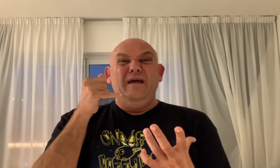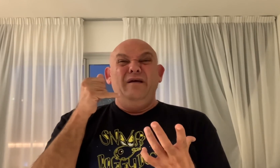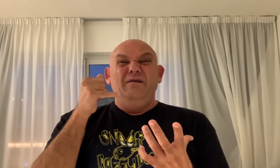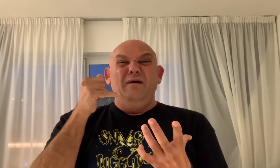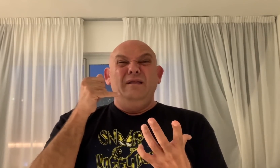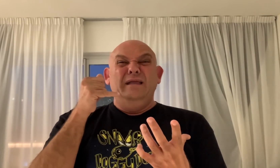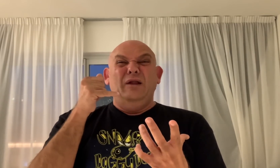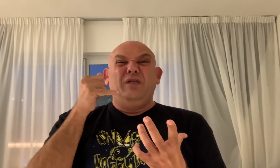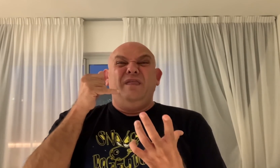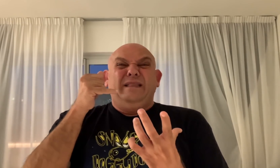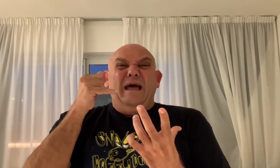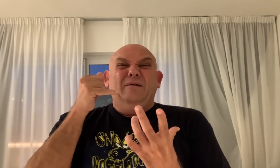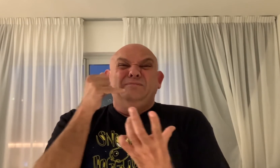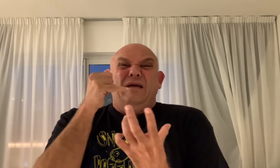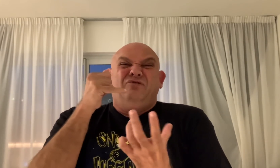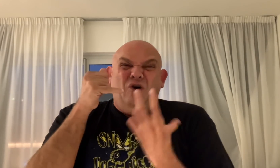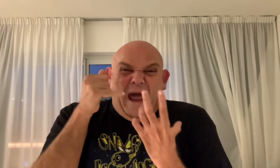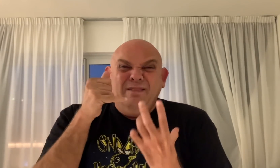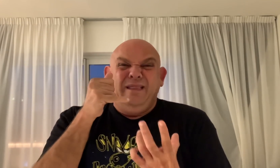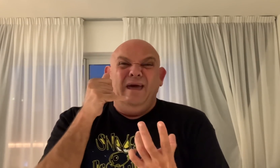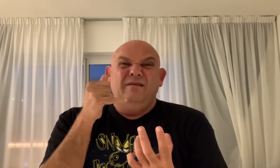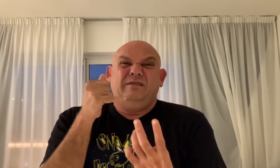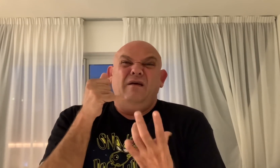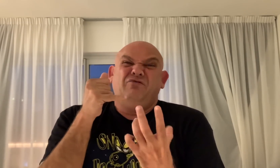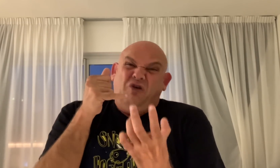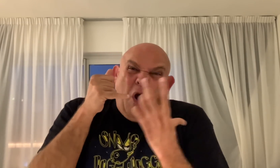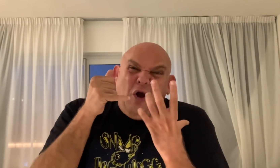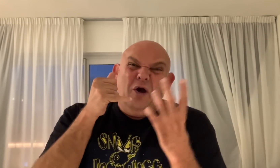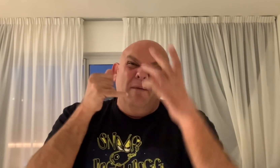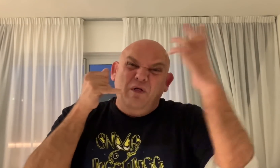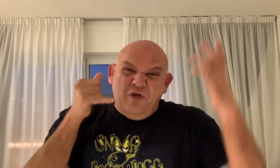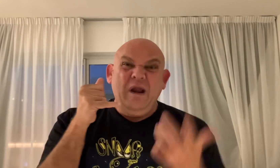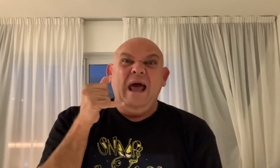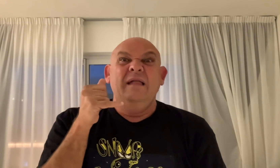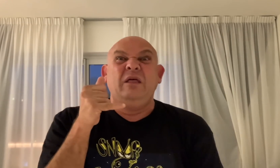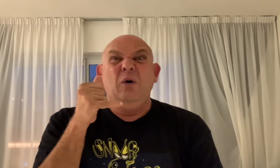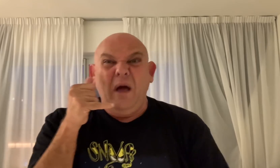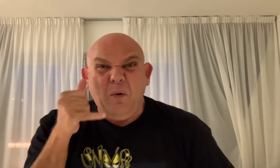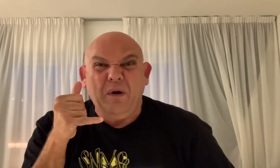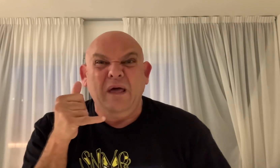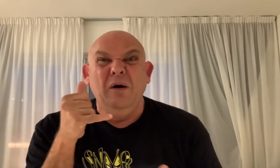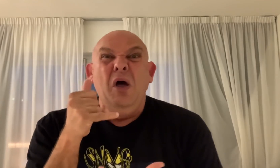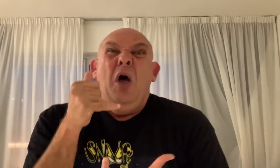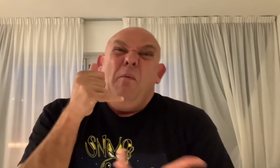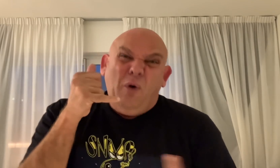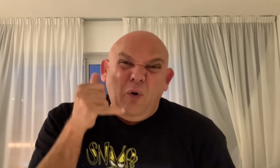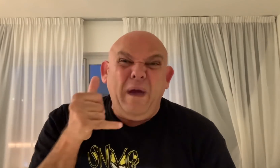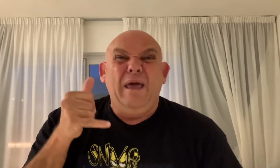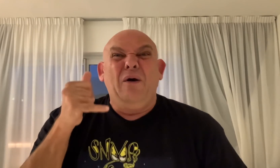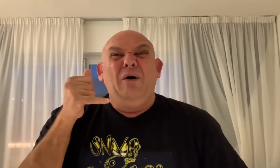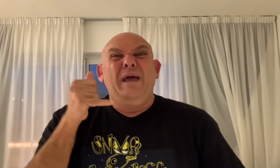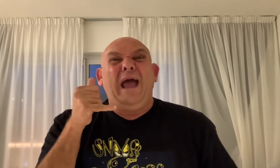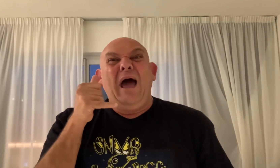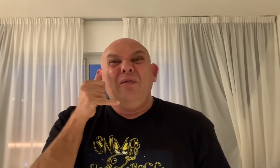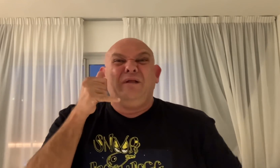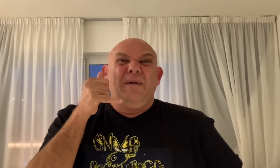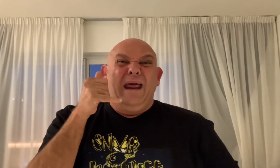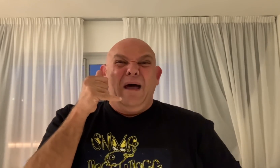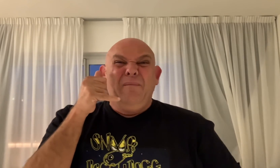noticia tan, tan chocante, este shock emocional ante lo que ha ocurrido, pues lo hubiera yo encajado de otra manera, hombre,